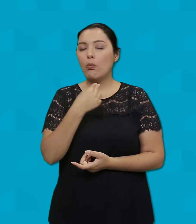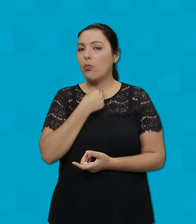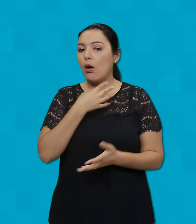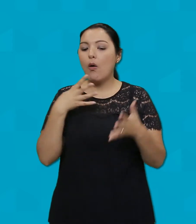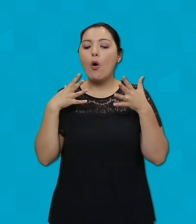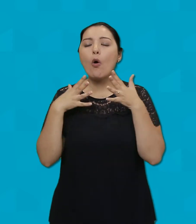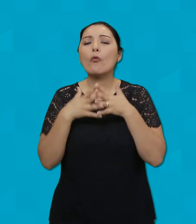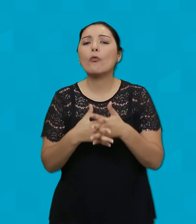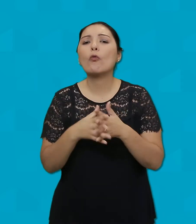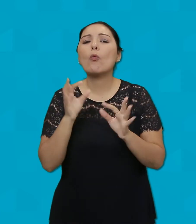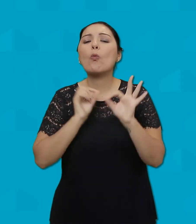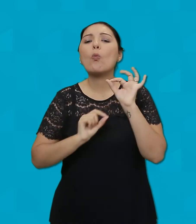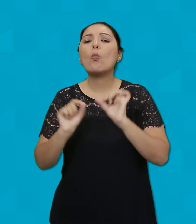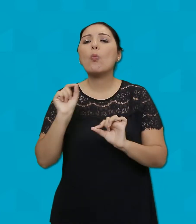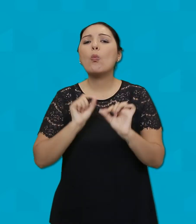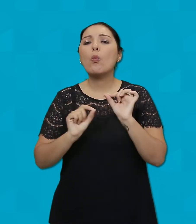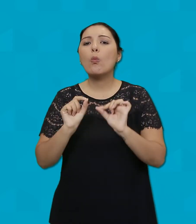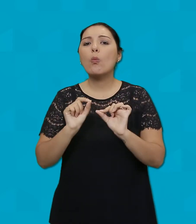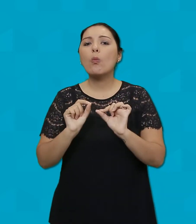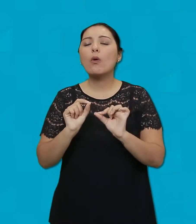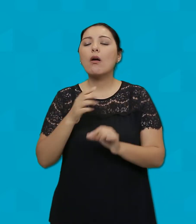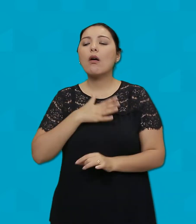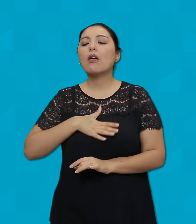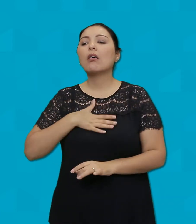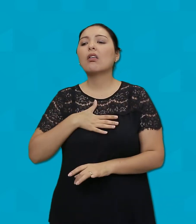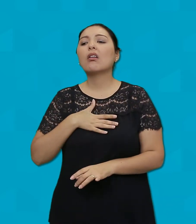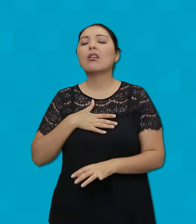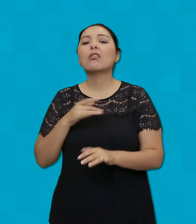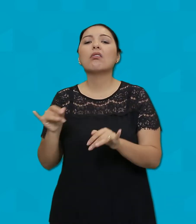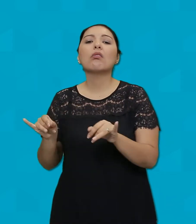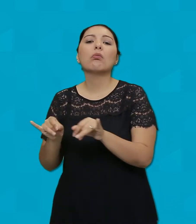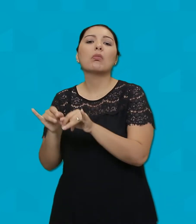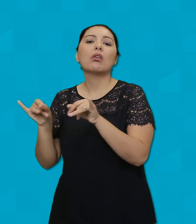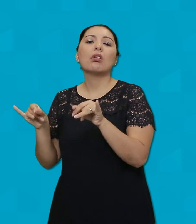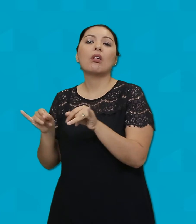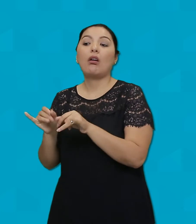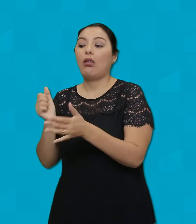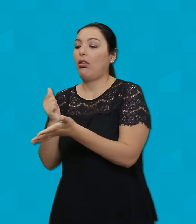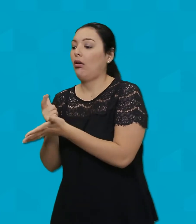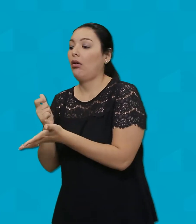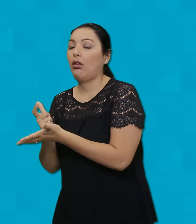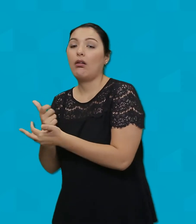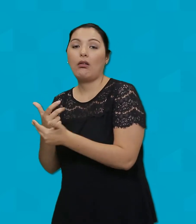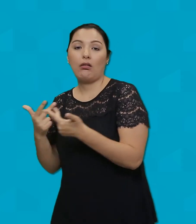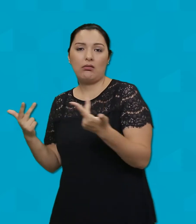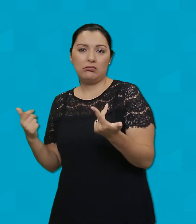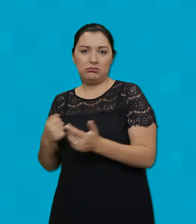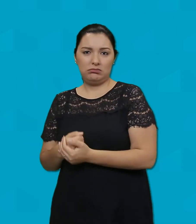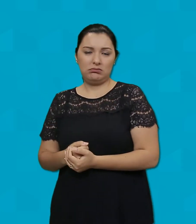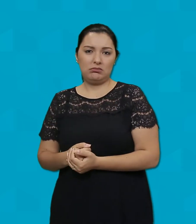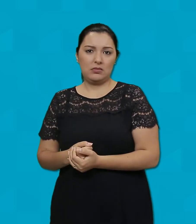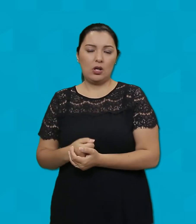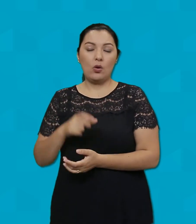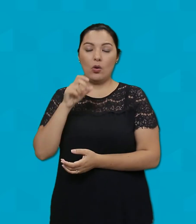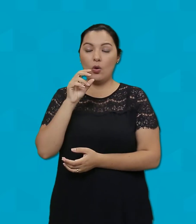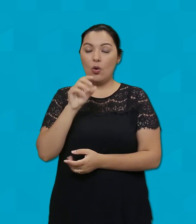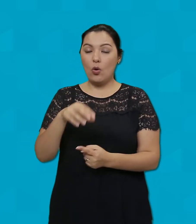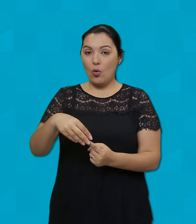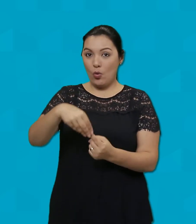Com as alegrias passageiras Dos consumos materiais O único presente Que temos